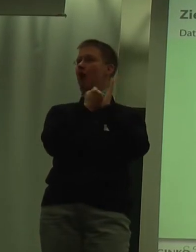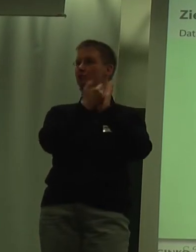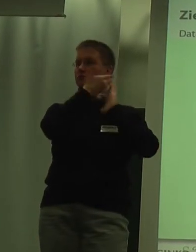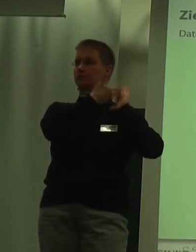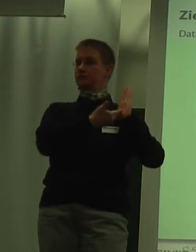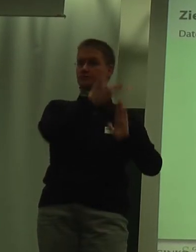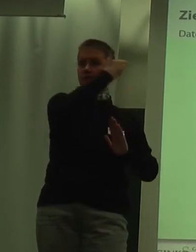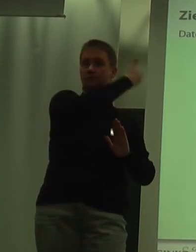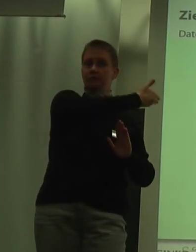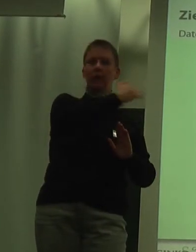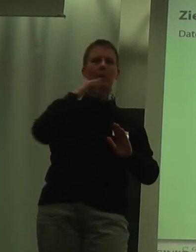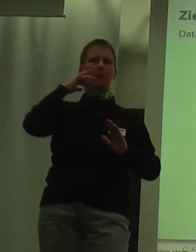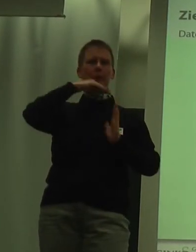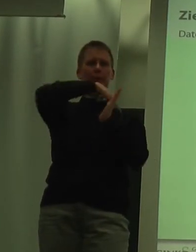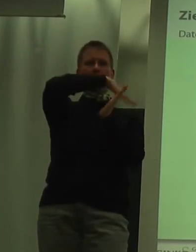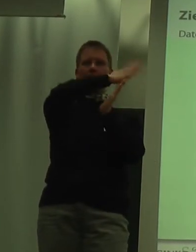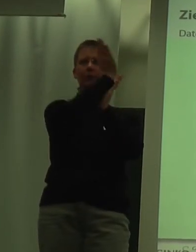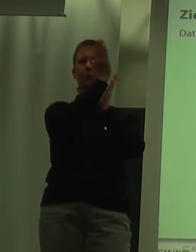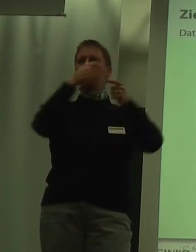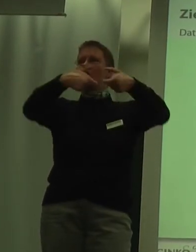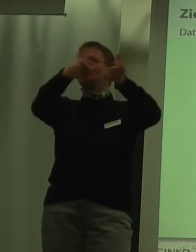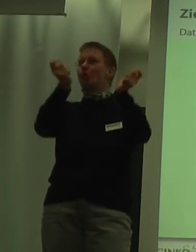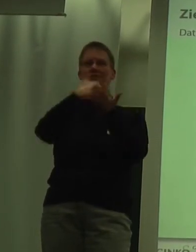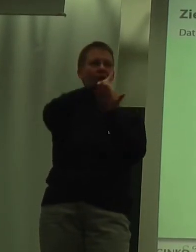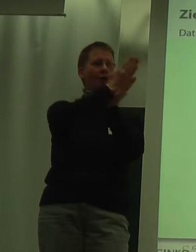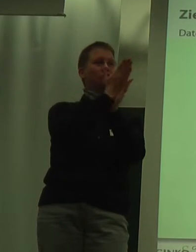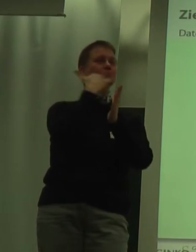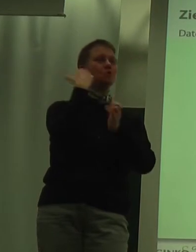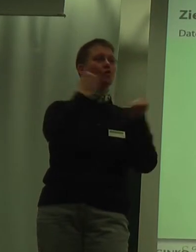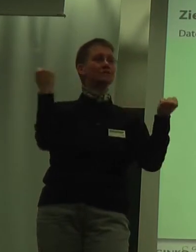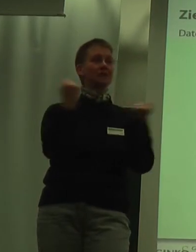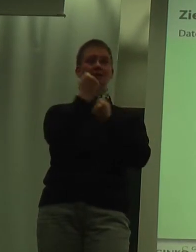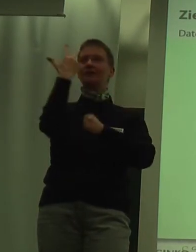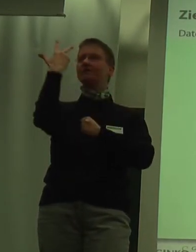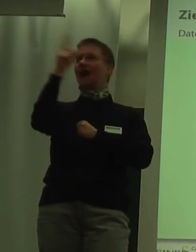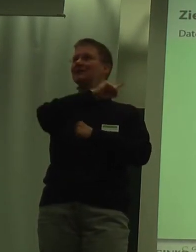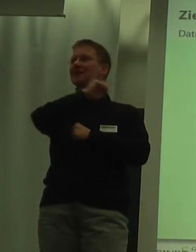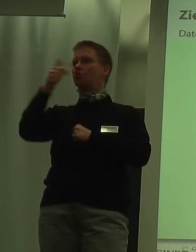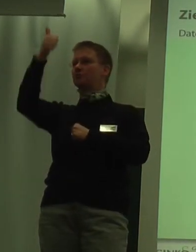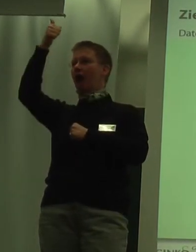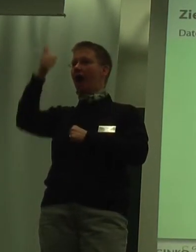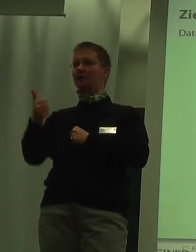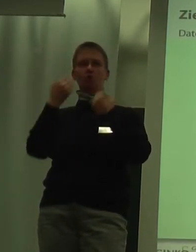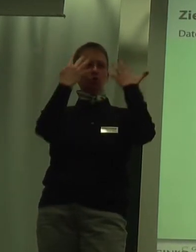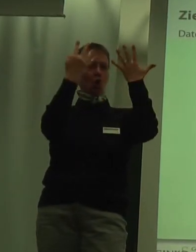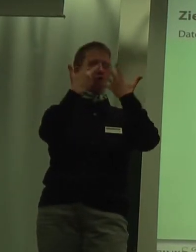ist der große grüne Tortenabschnitt, berufstätig sind 3.189 Personen.